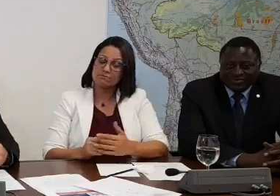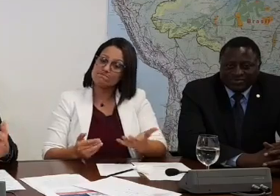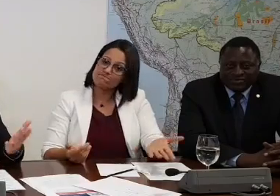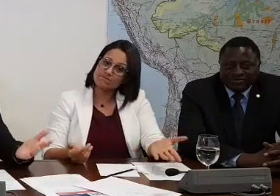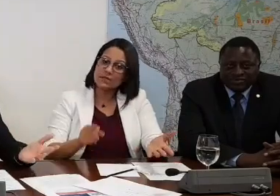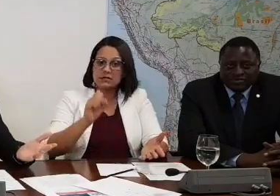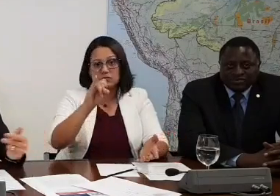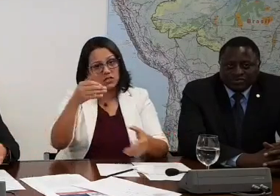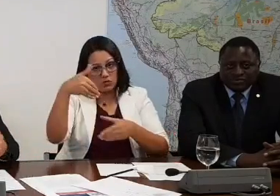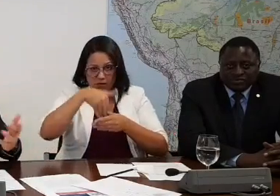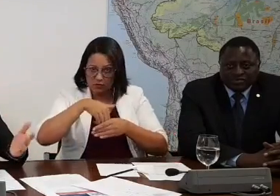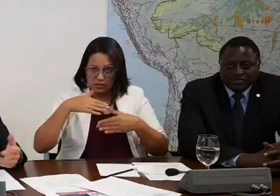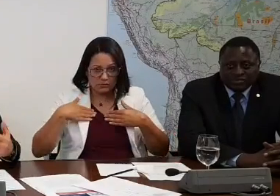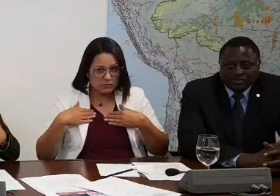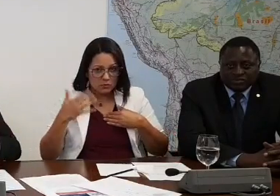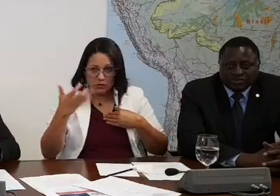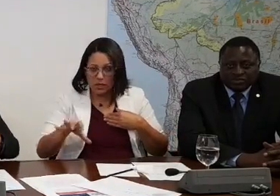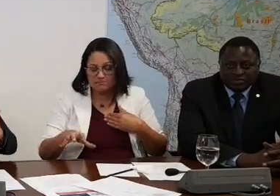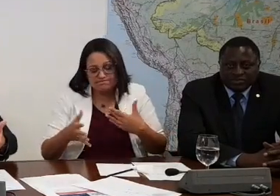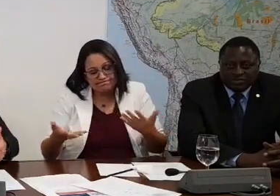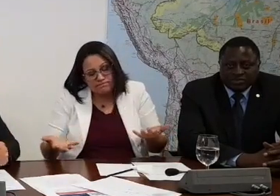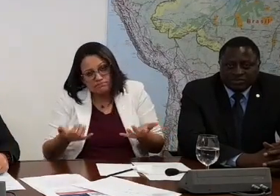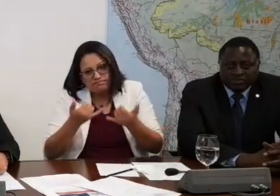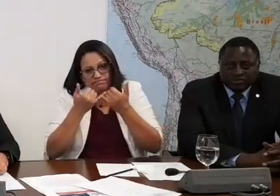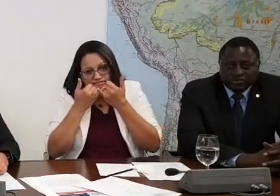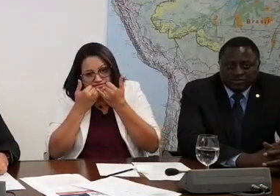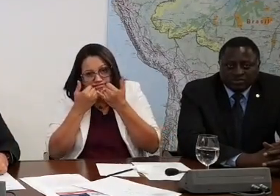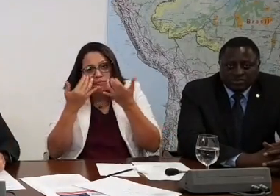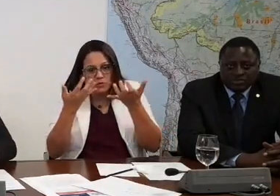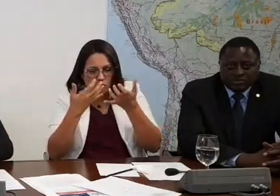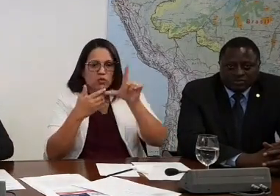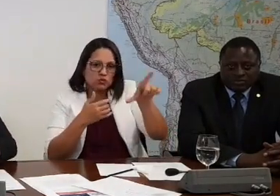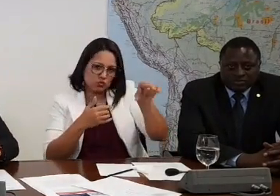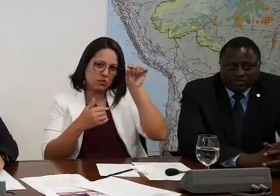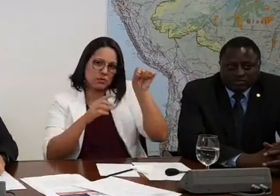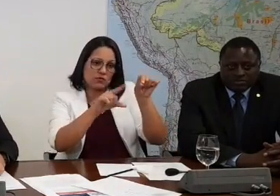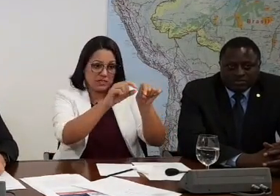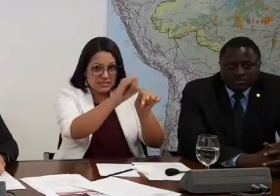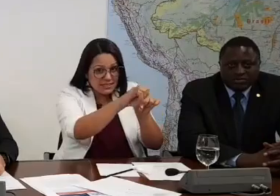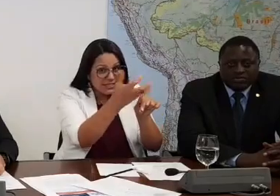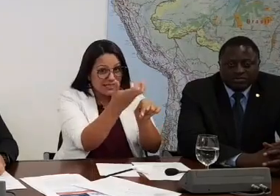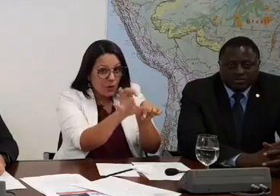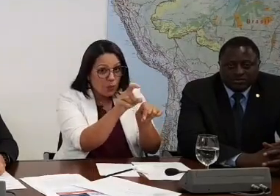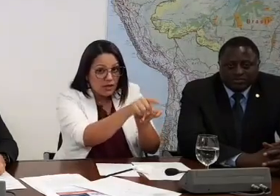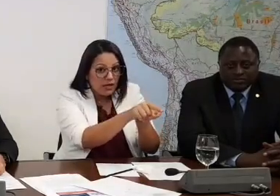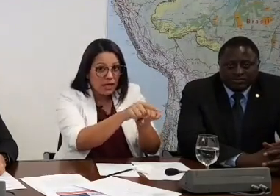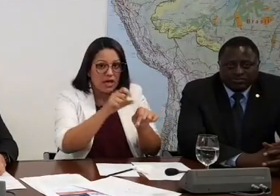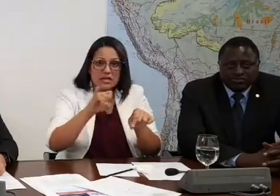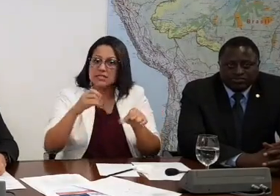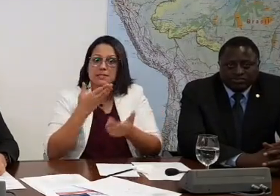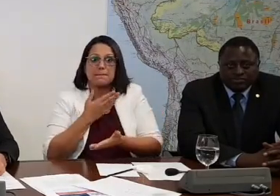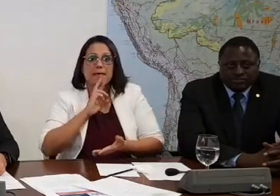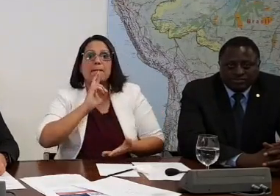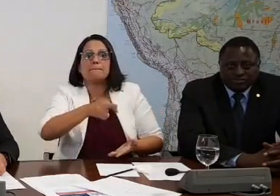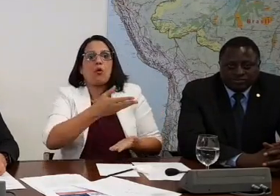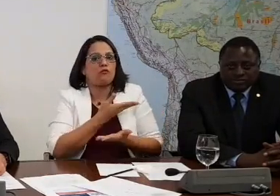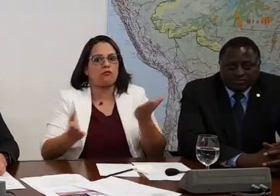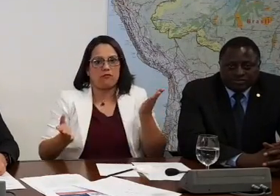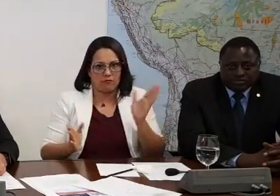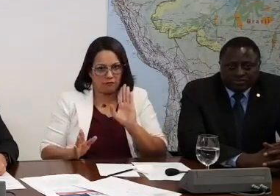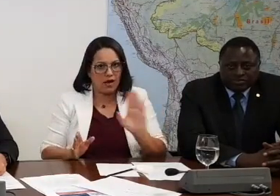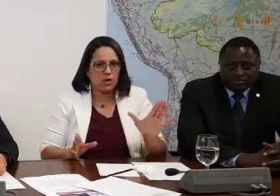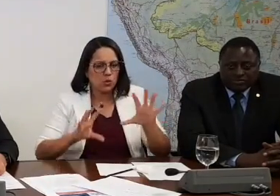lamento, me desculpa, tá certo? A minha intenção é indicá-lo, a não ser que ele não queira, a não ser que seja reprovado na